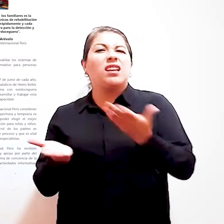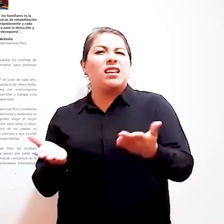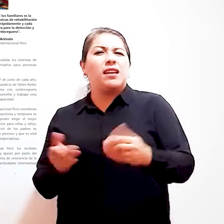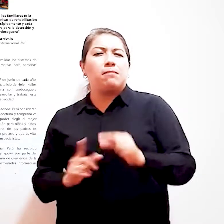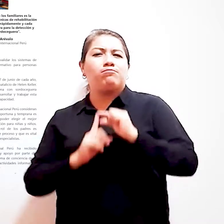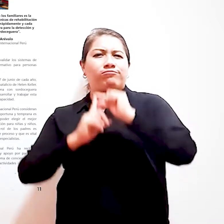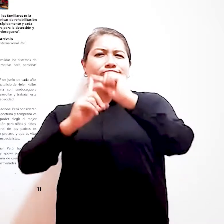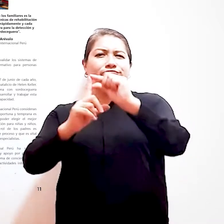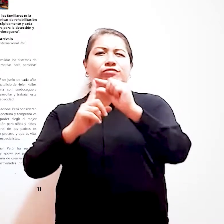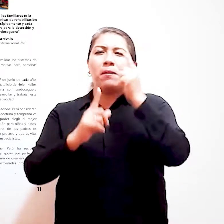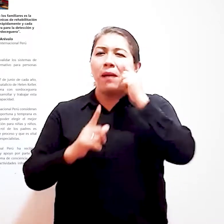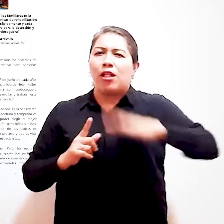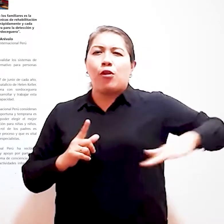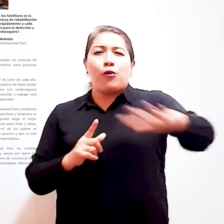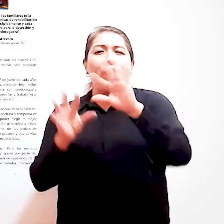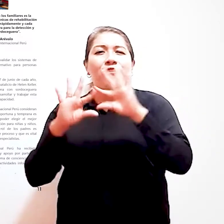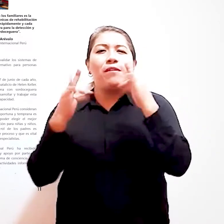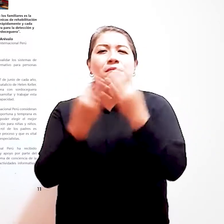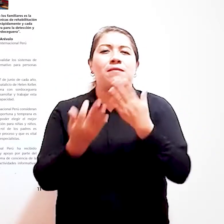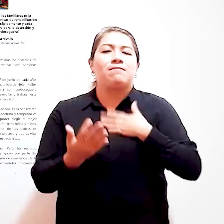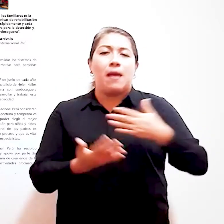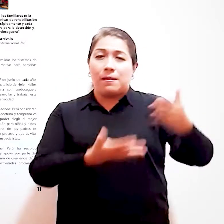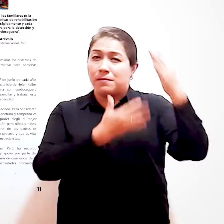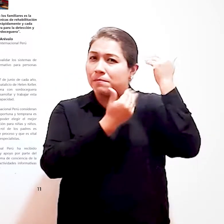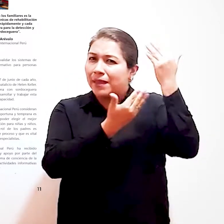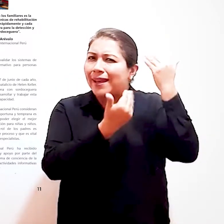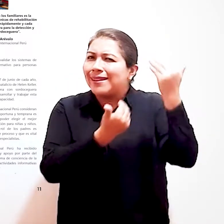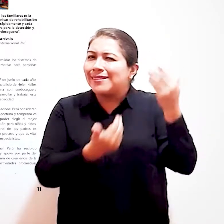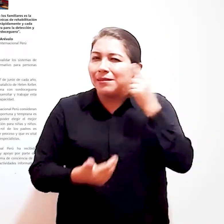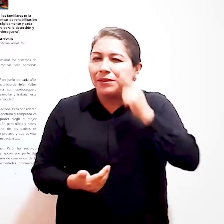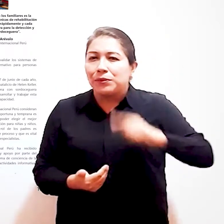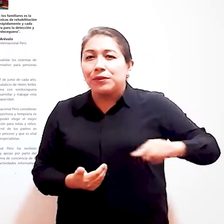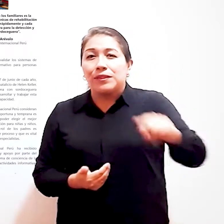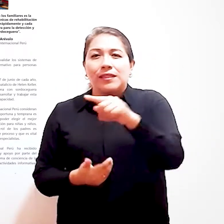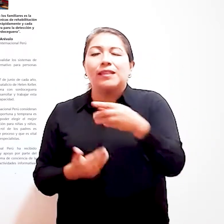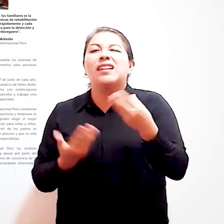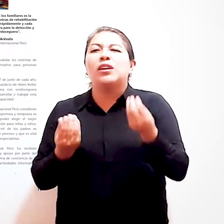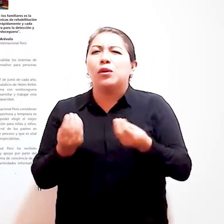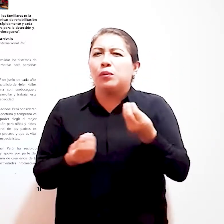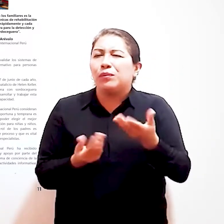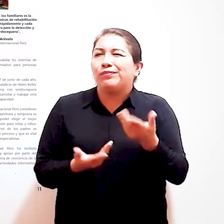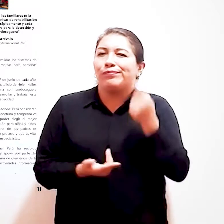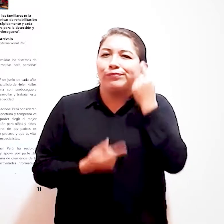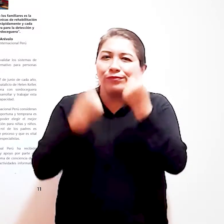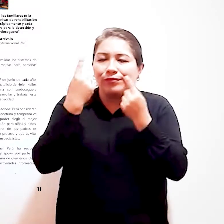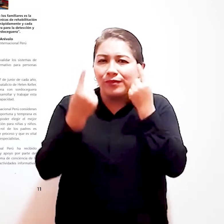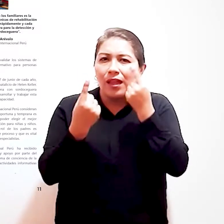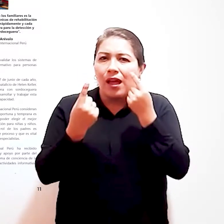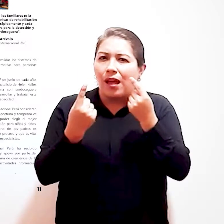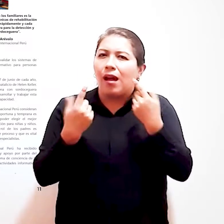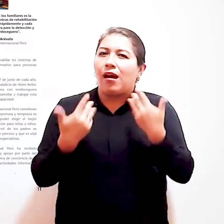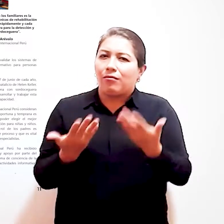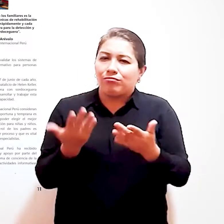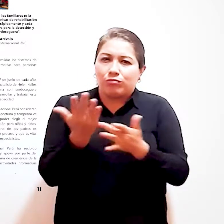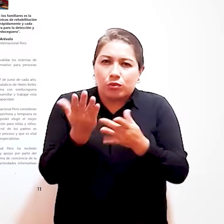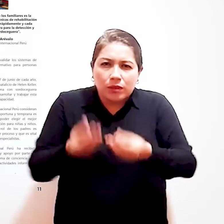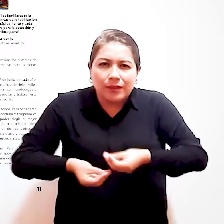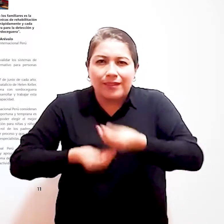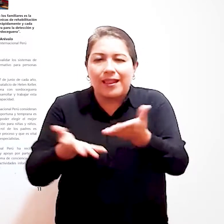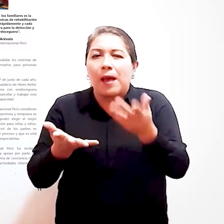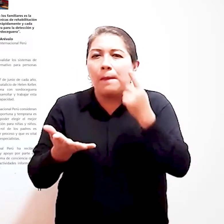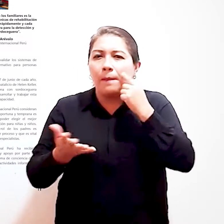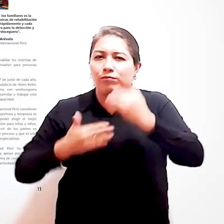Mi mensaje para los familiares es la esperanza Las técnicas de rehabilitación están avanzando rápidamente